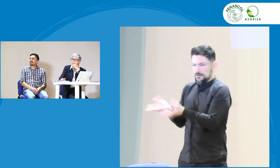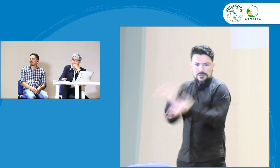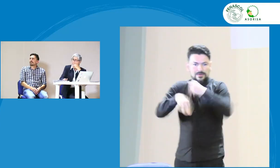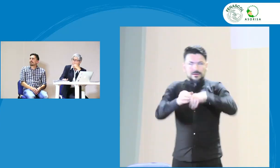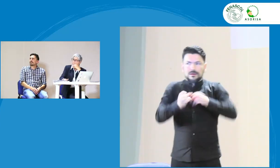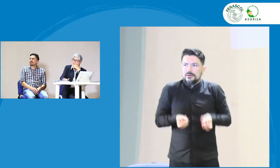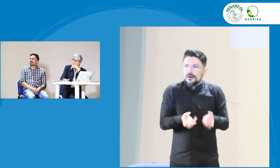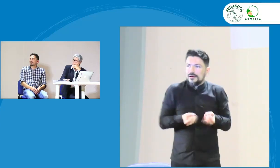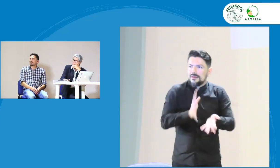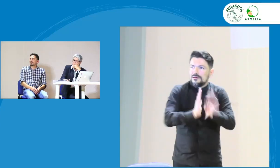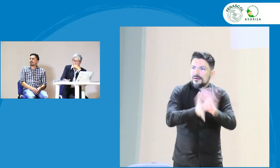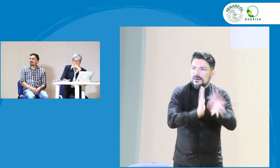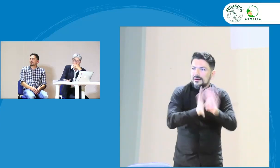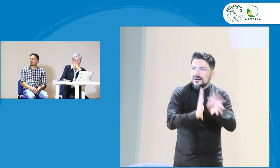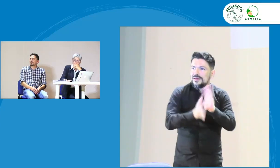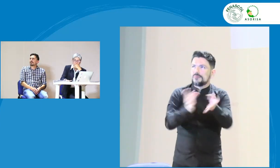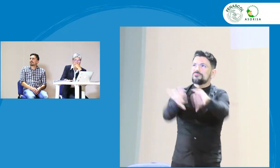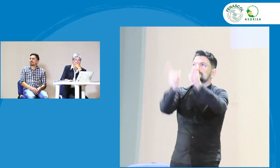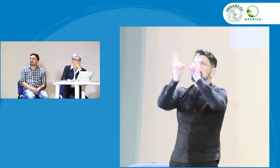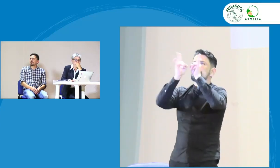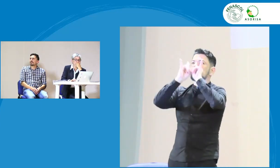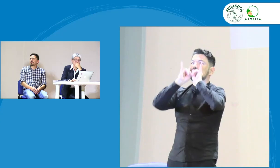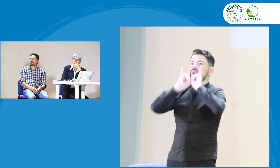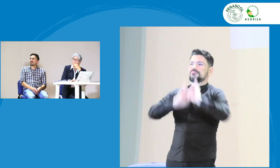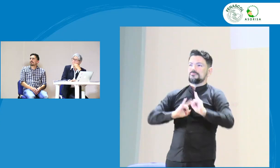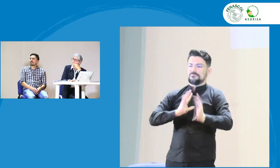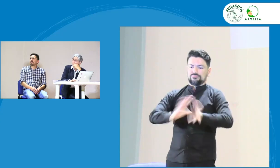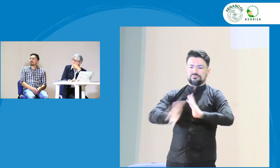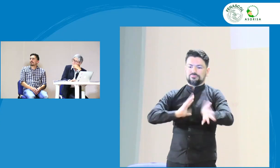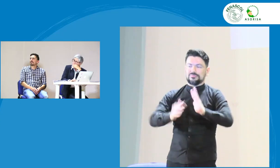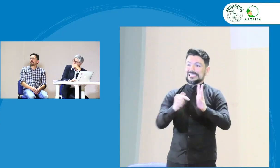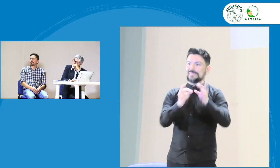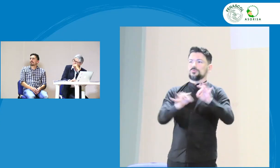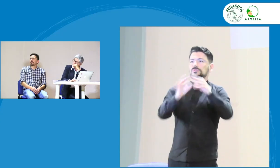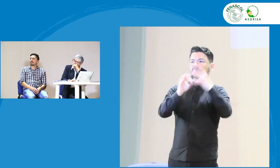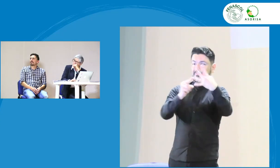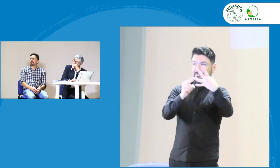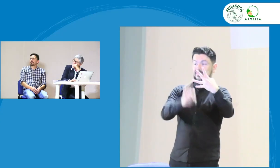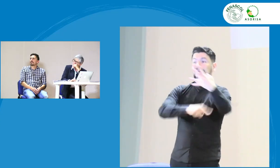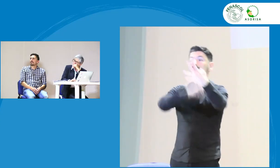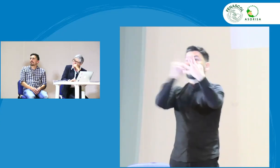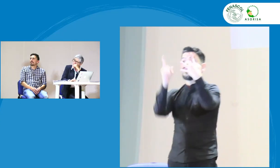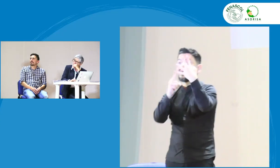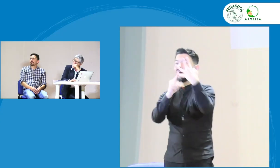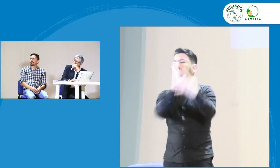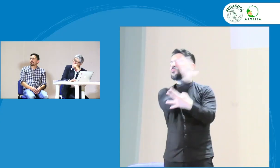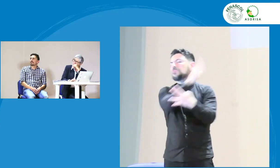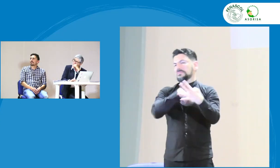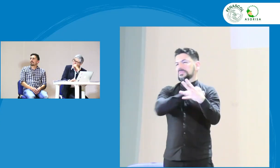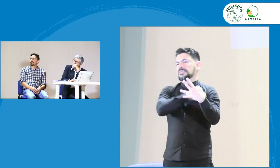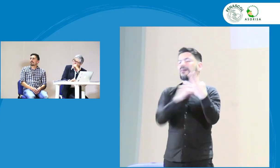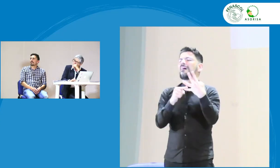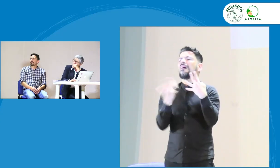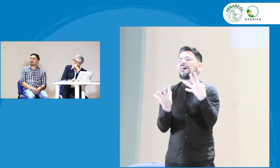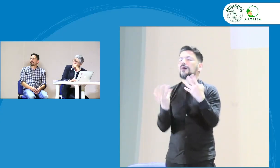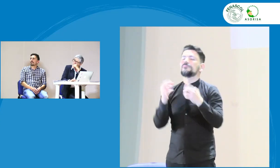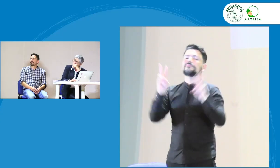Como ustedes se pueden dar cuenta, podemos encontrar personas que no han tenido este proceso. Luego,